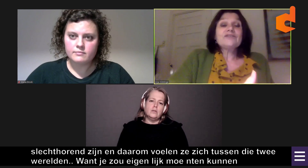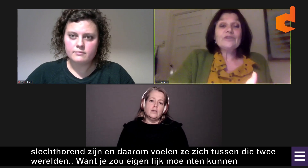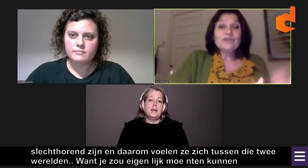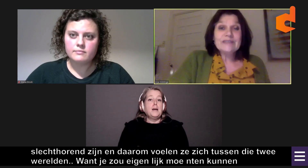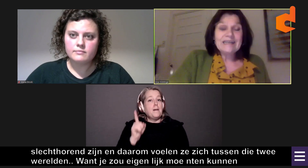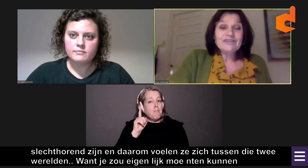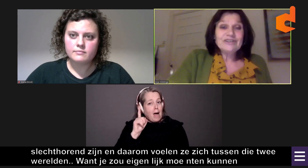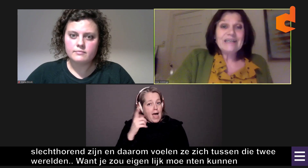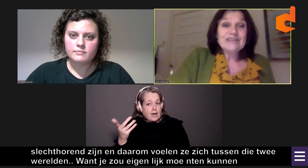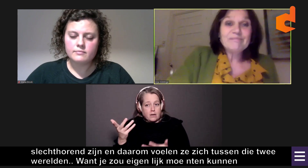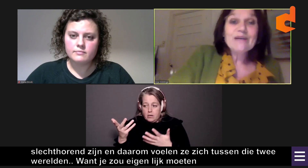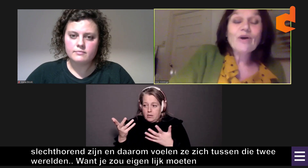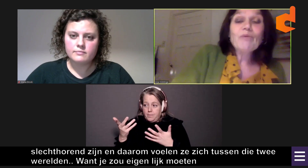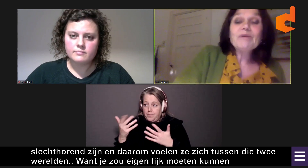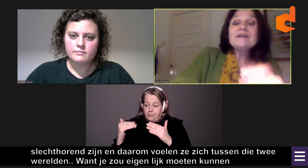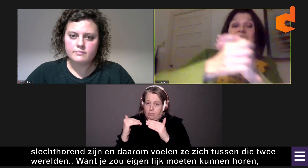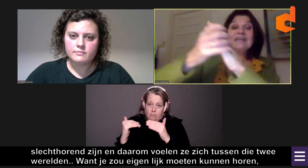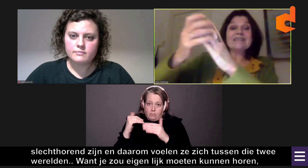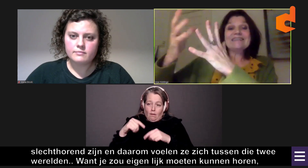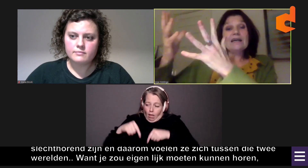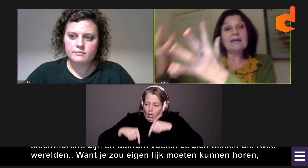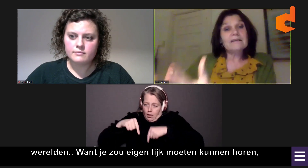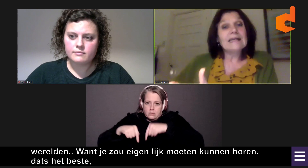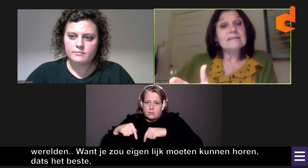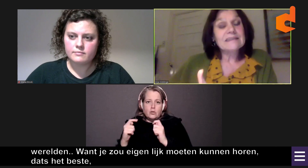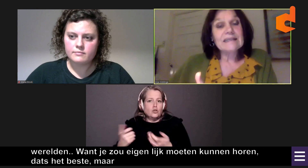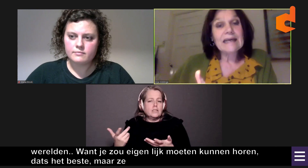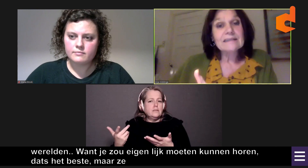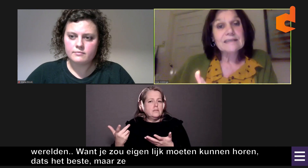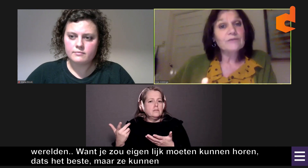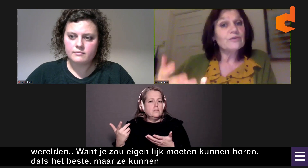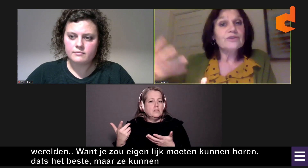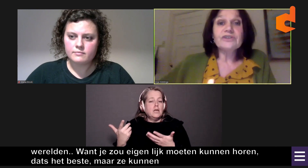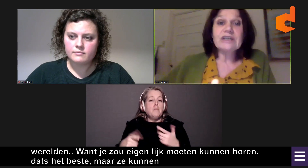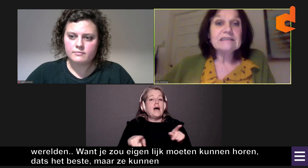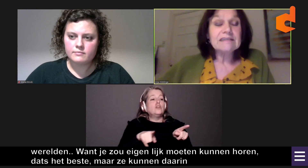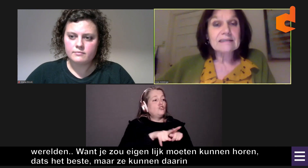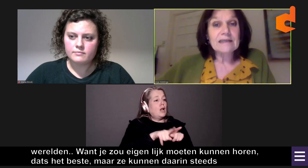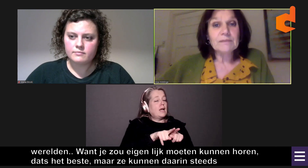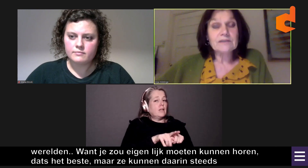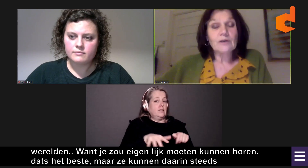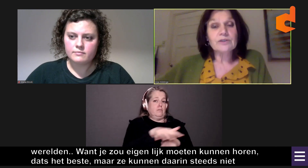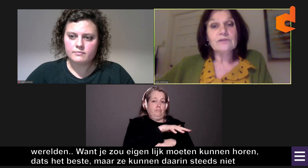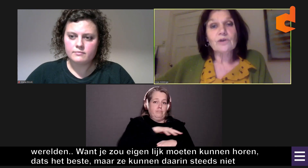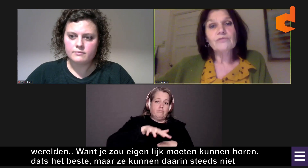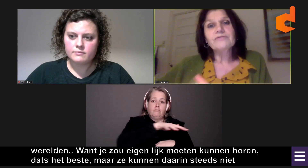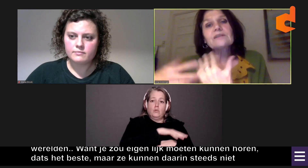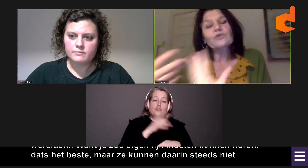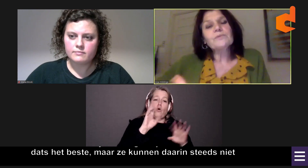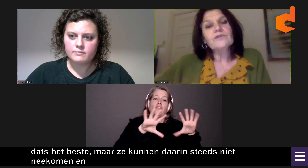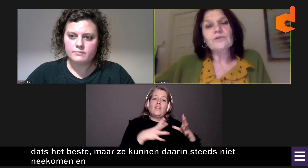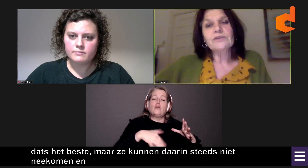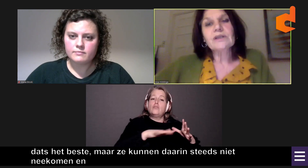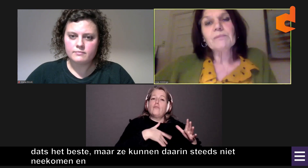Maar ze kunnen daarin steeds niet meekomen en tegelijkertijd voelen ze zich niet echt helemaal thuis in de dove